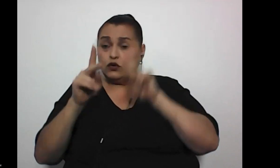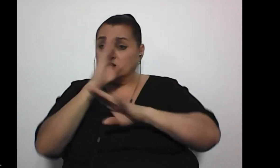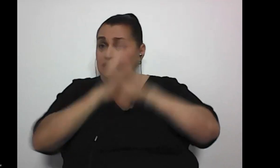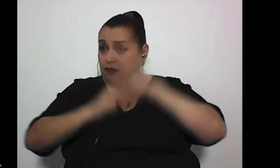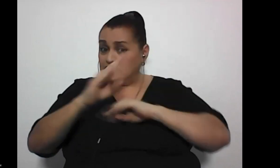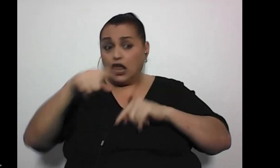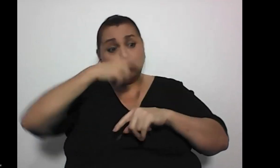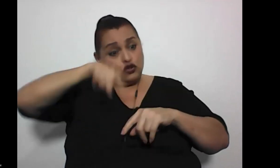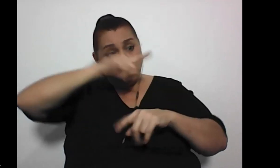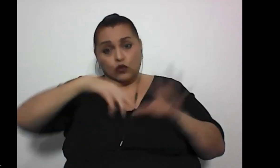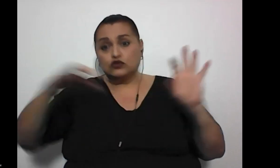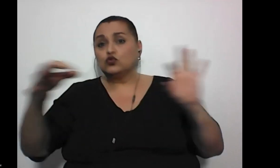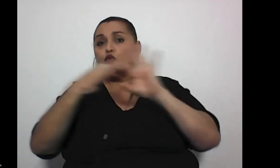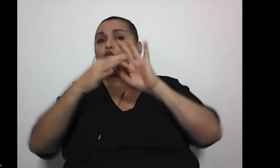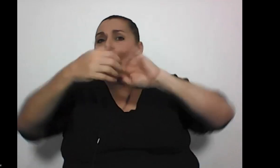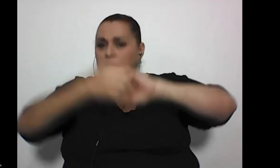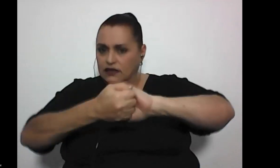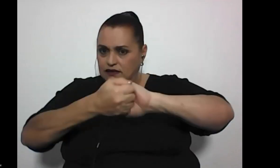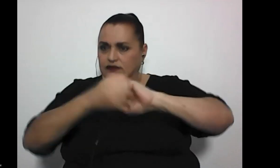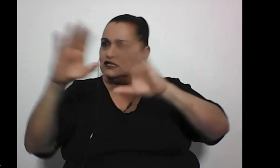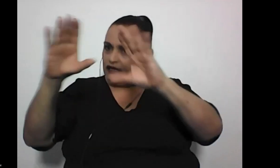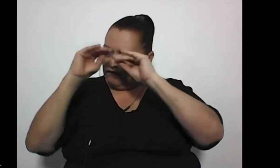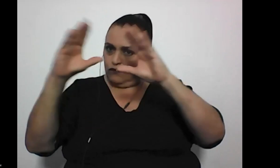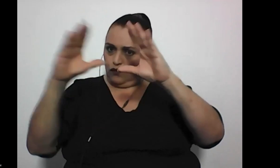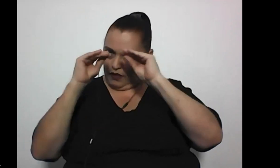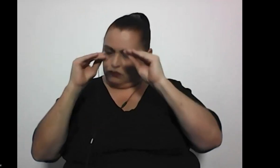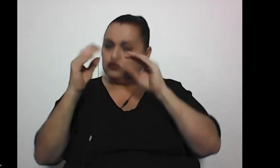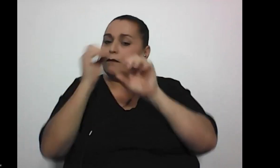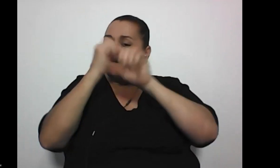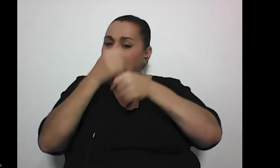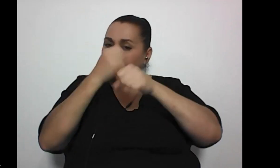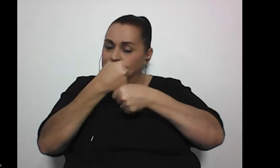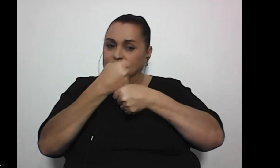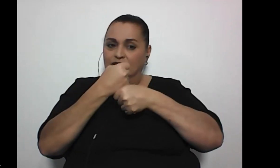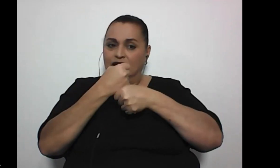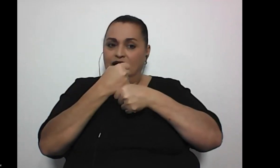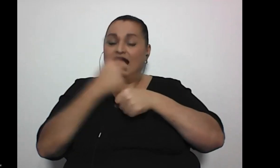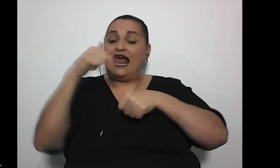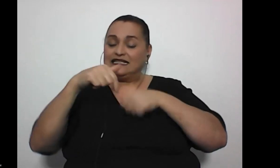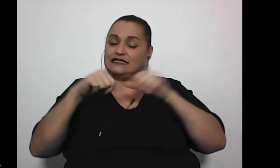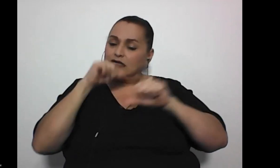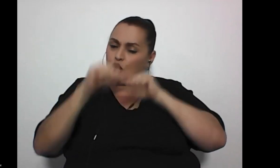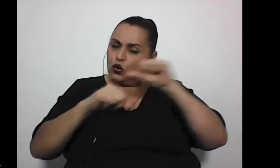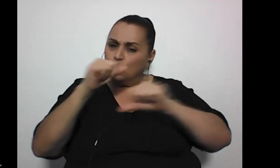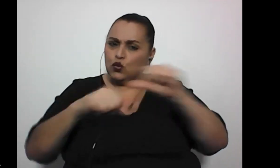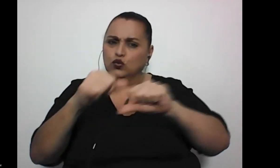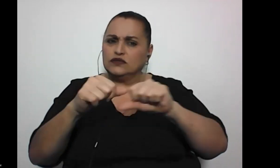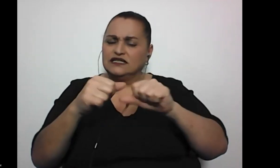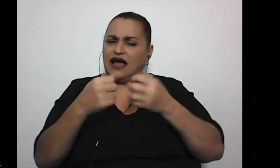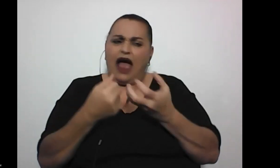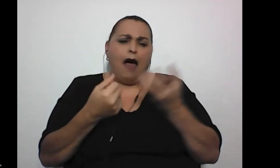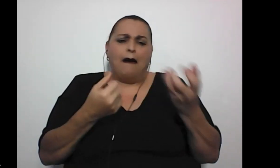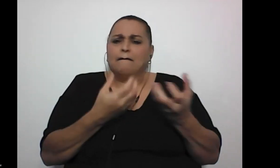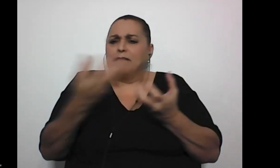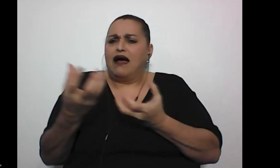estemos unidas y nos informemos para ir haciendo de esta lucha no una lucha aislada de cada